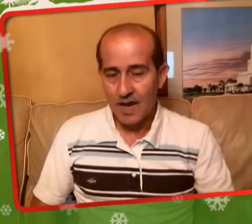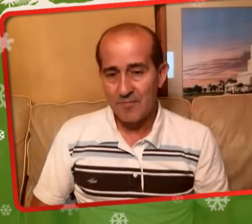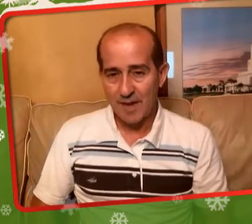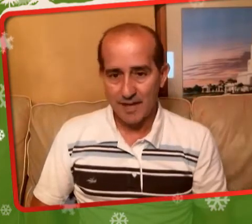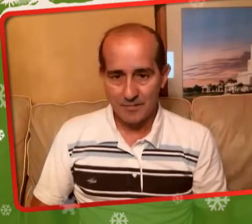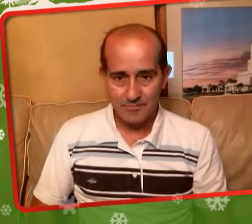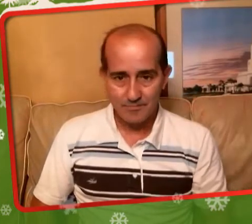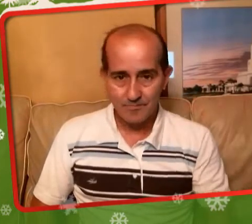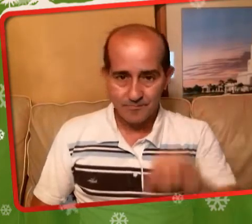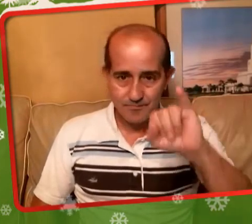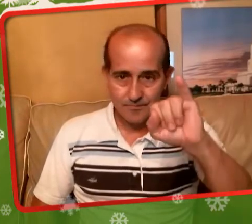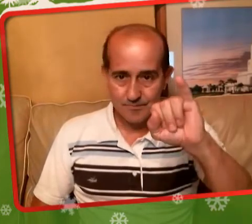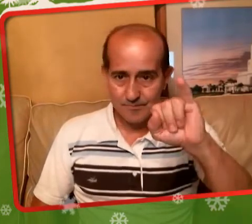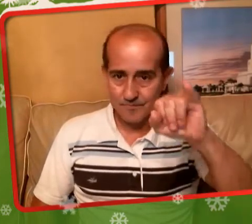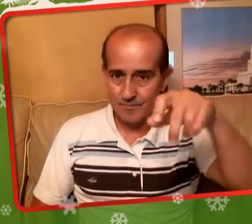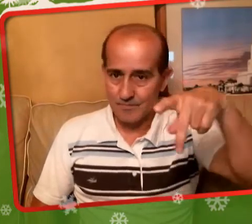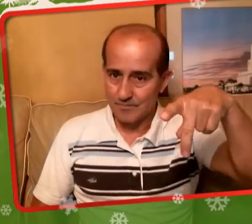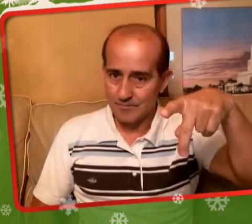iPad.